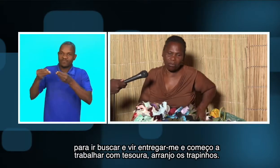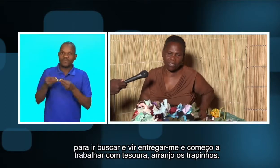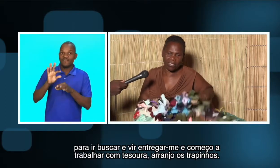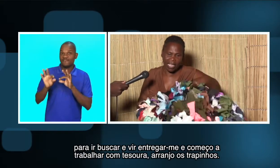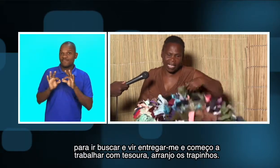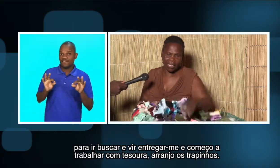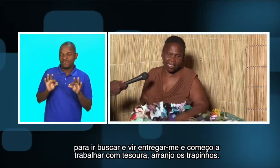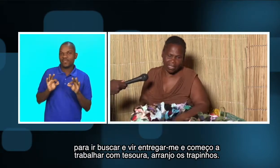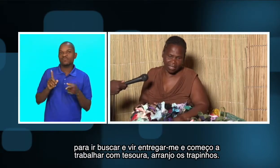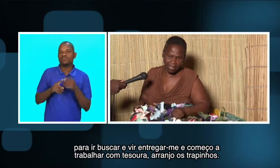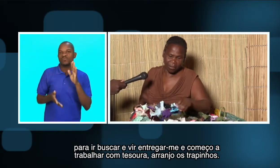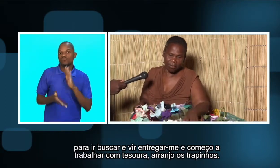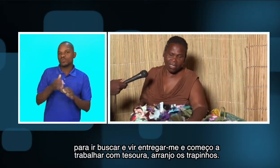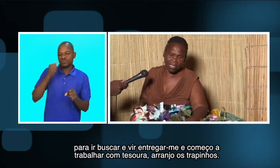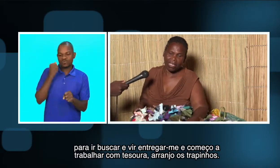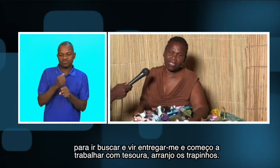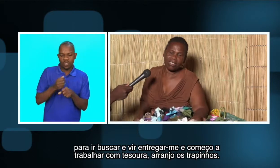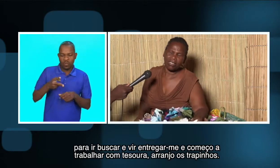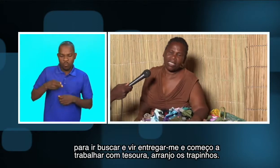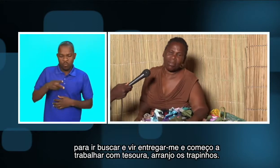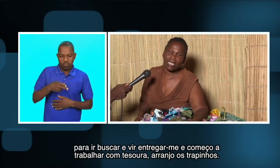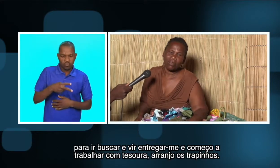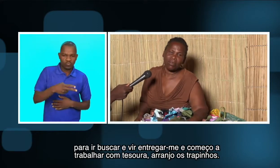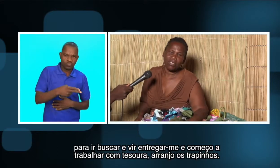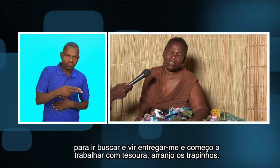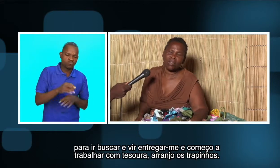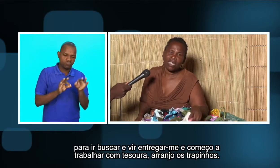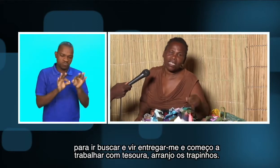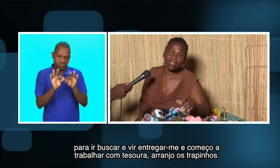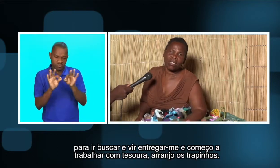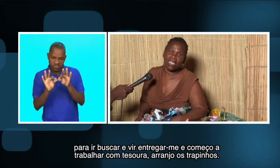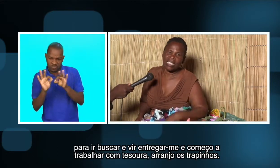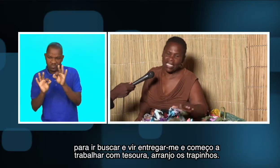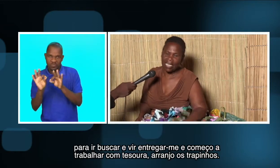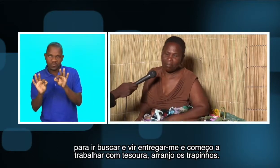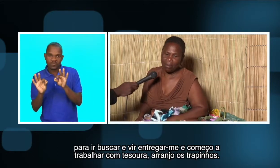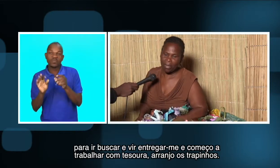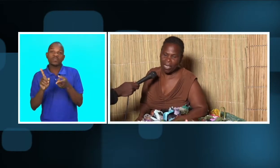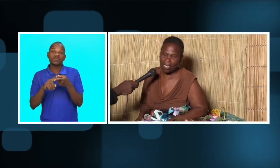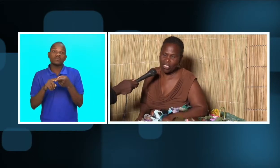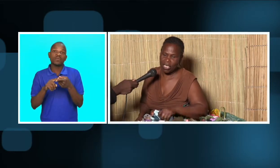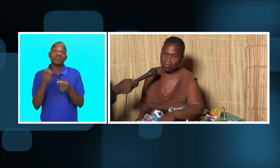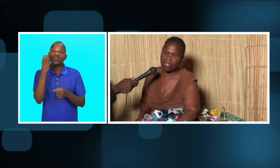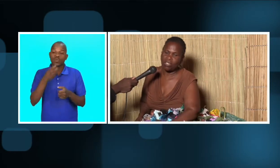oferecer. Começa a trabalhar com tesoura, arranjar bem, bem, aqueles trapinhos.